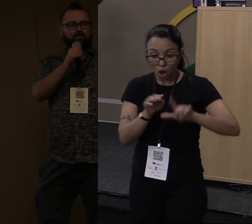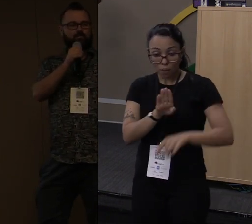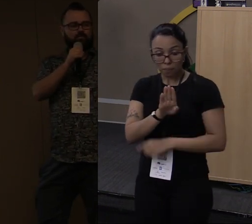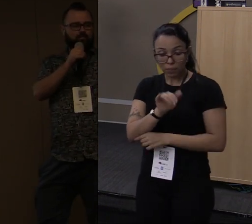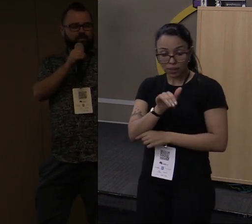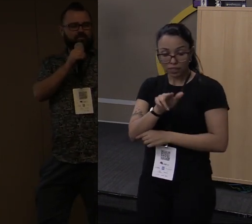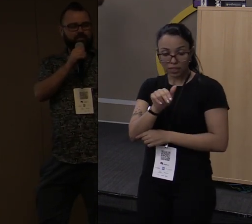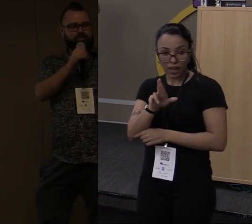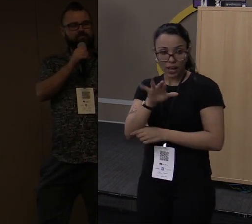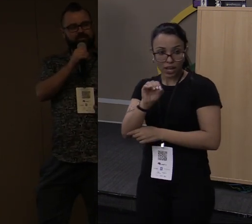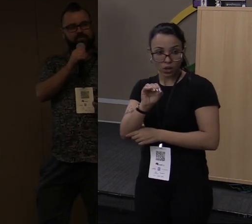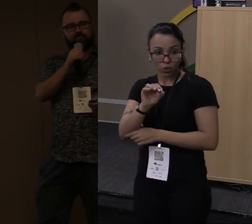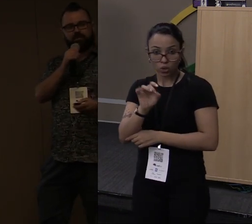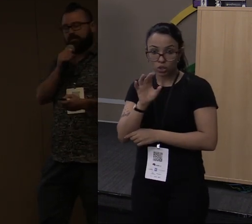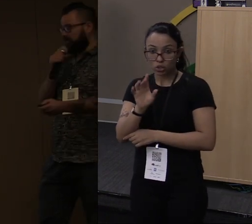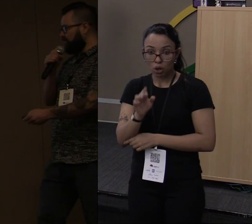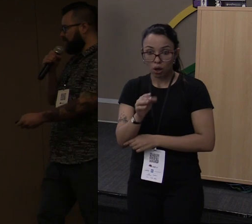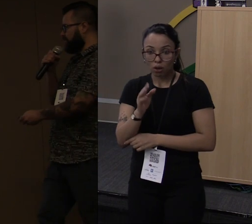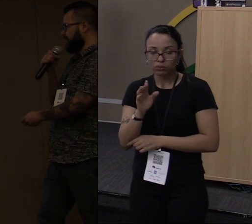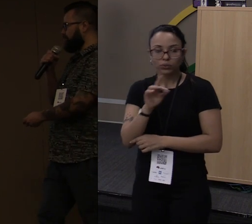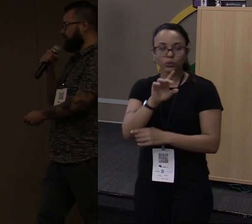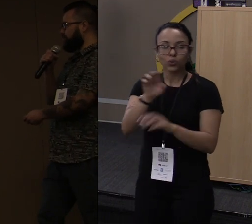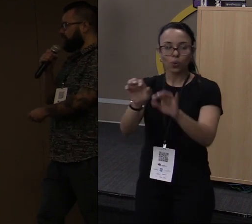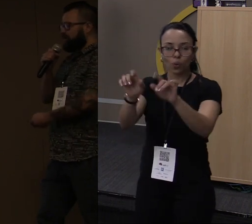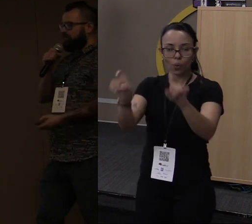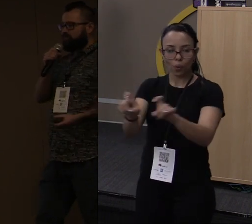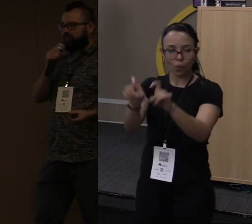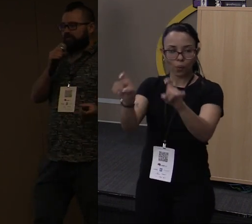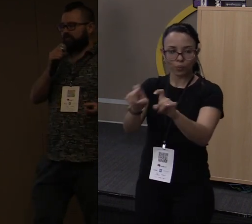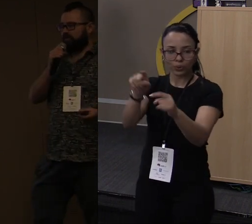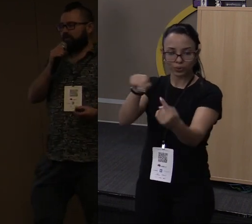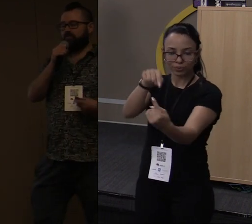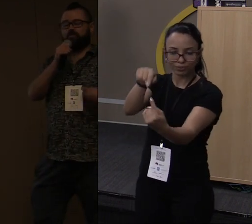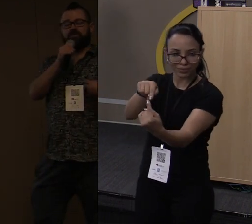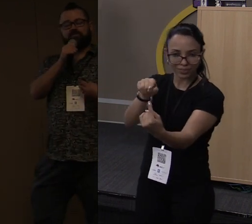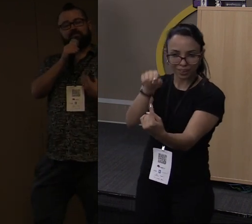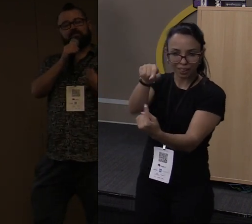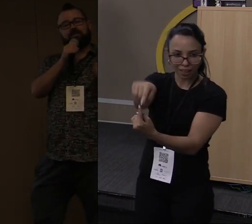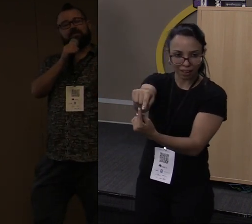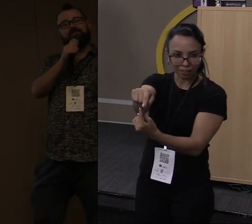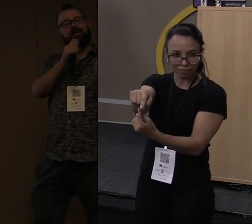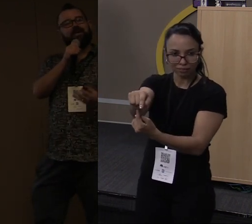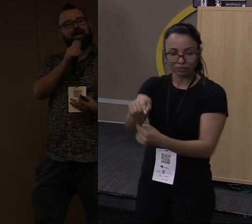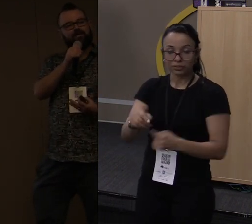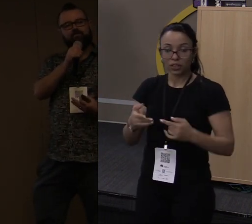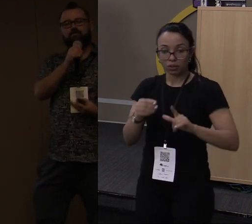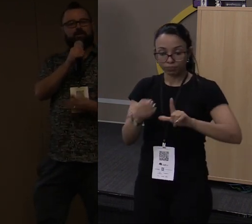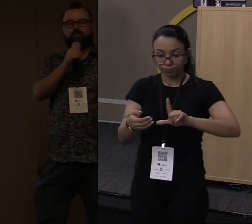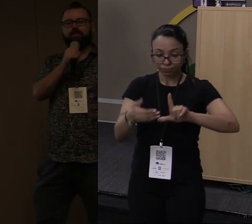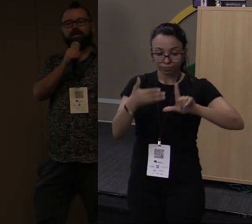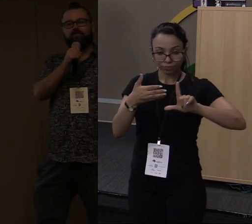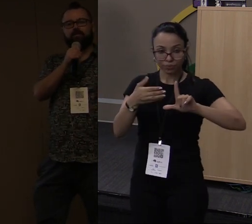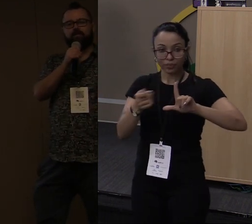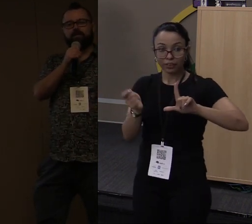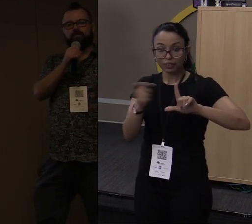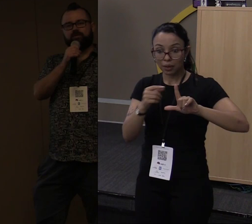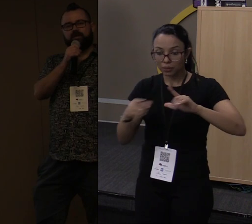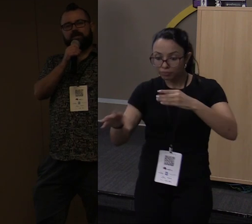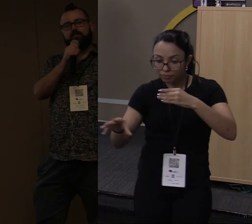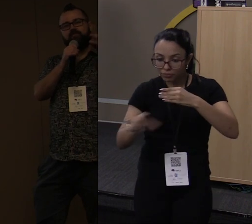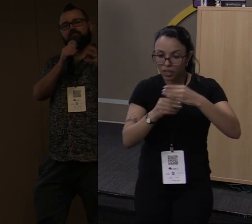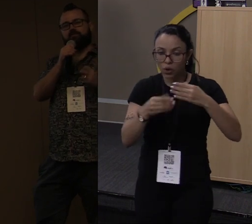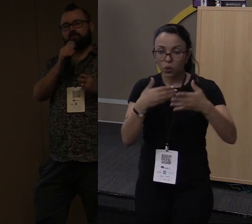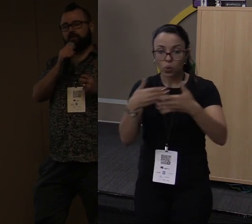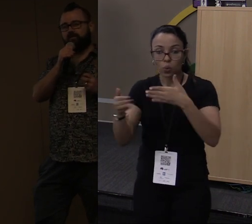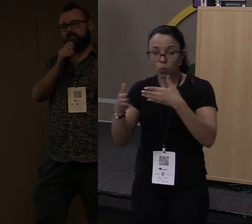no computador de destino. Então não tem runtime. Isso faz com que o Rust possa ser integrado com qualquer runtime. Então